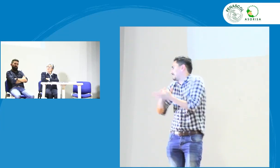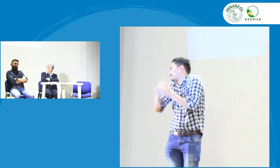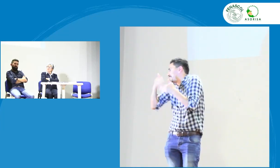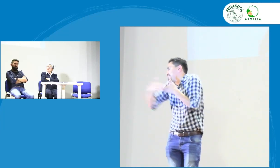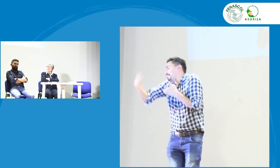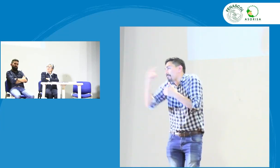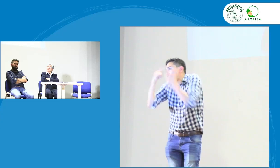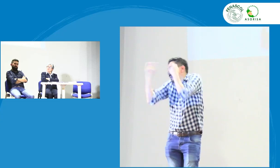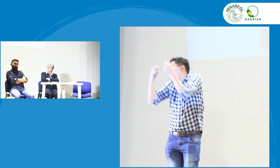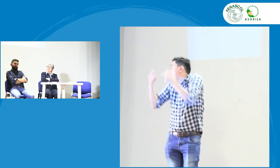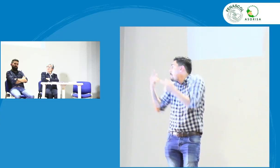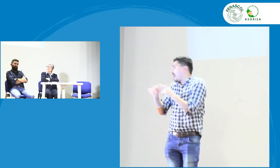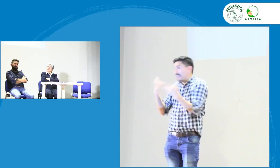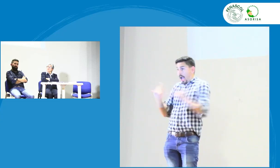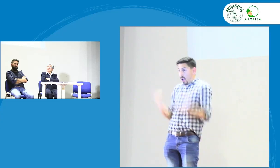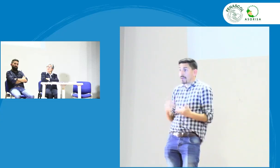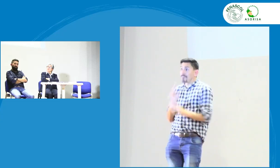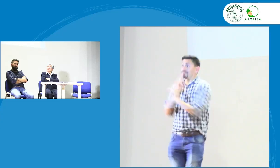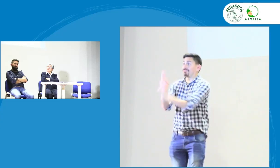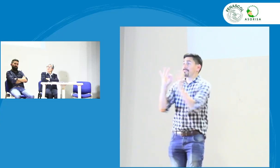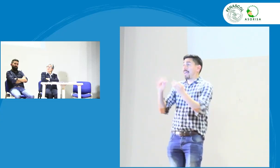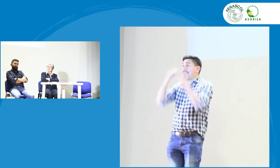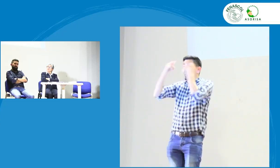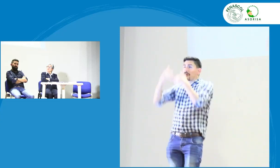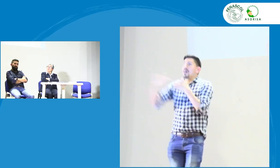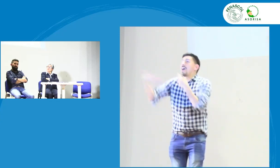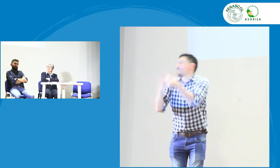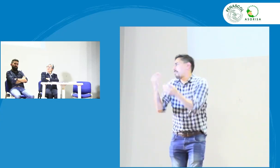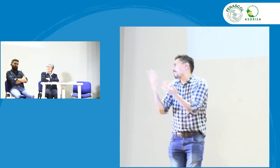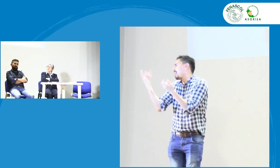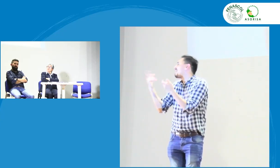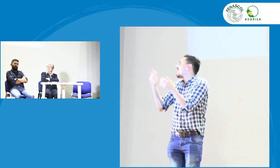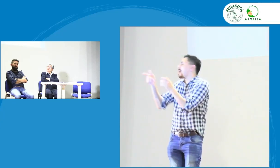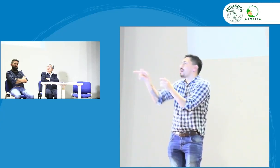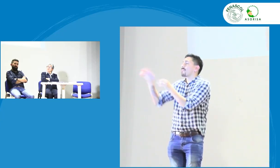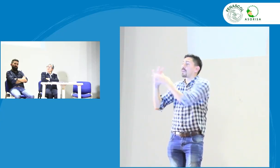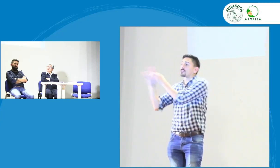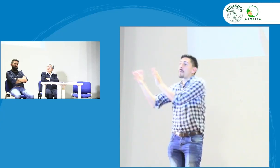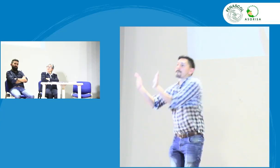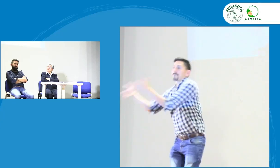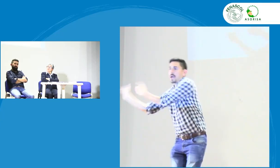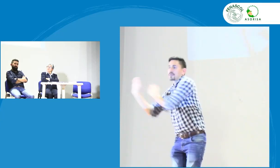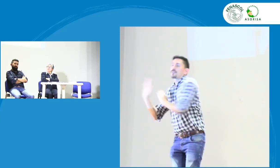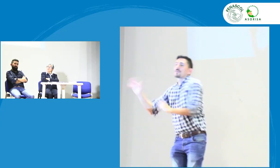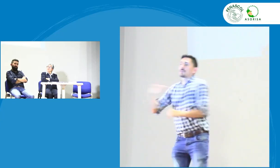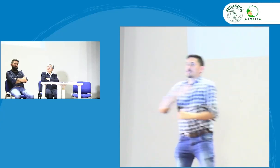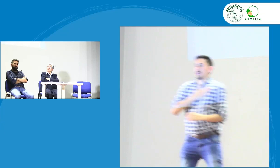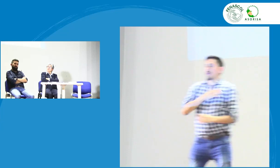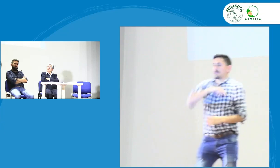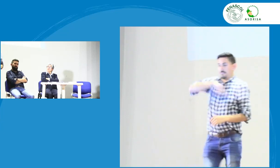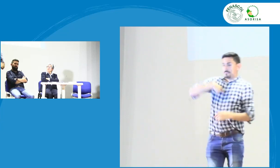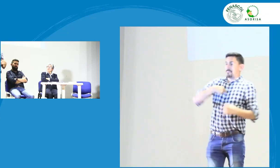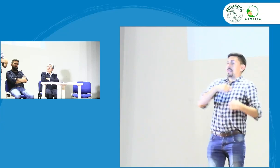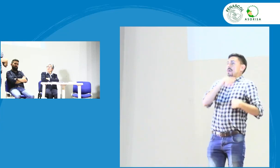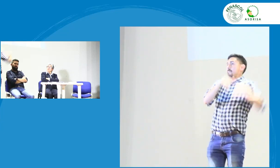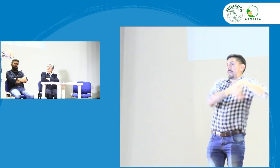señas son estrategias es una respuesta que se da en este momento son los planes que tenemos